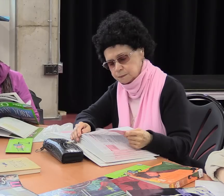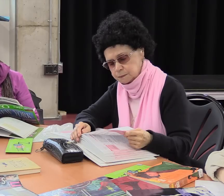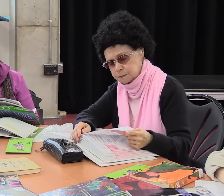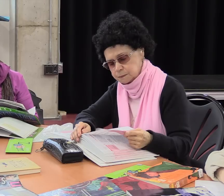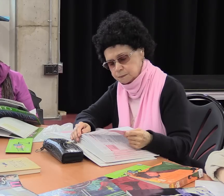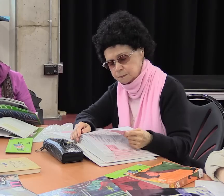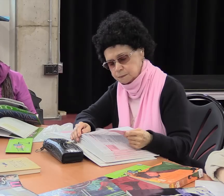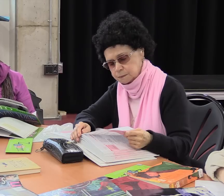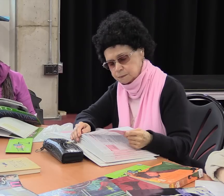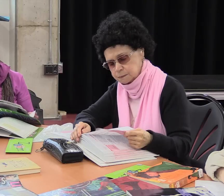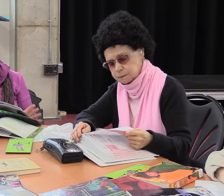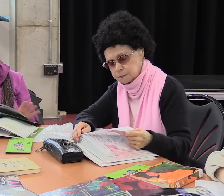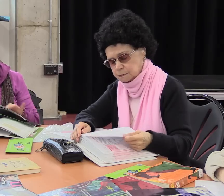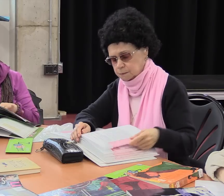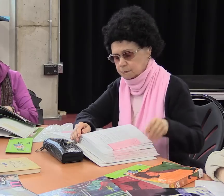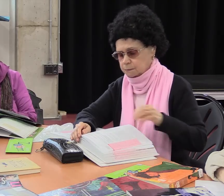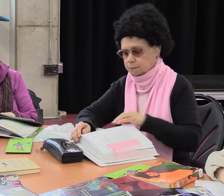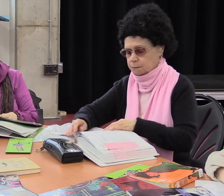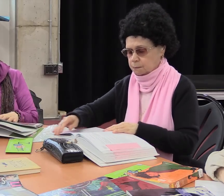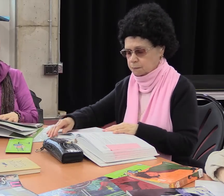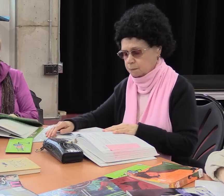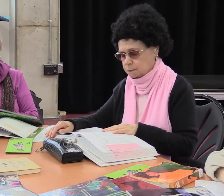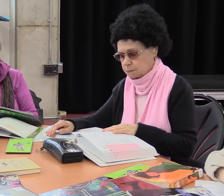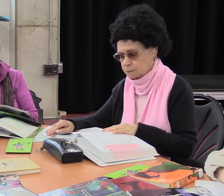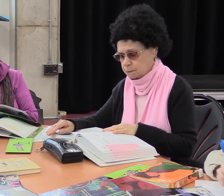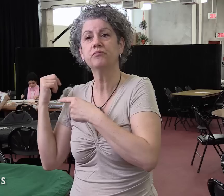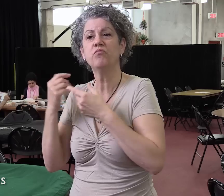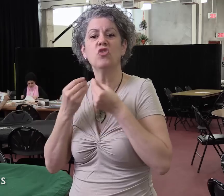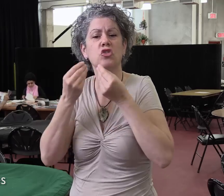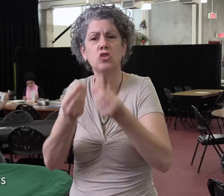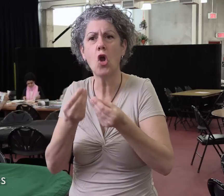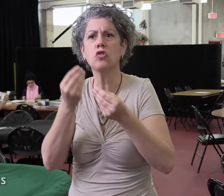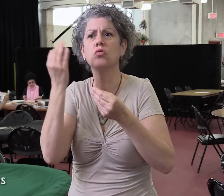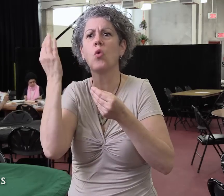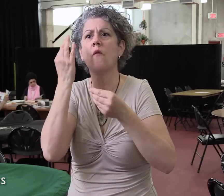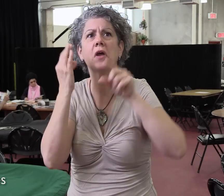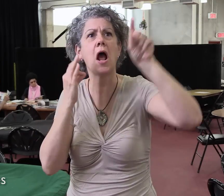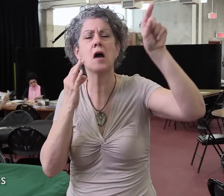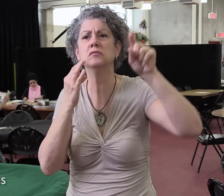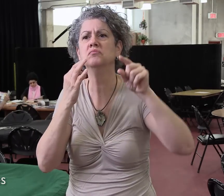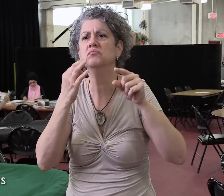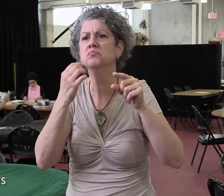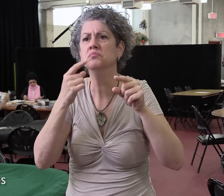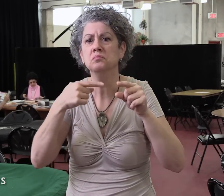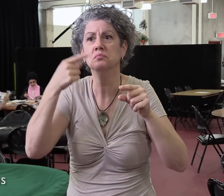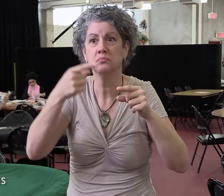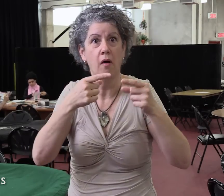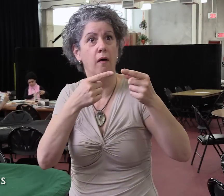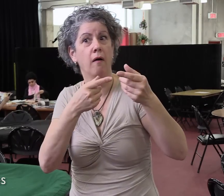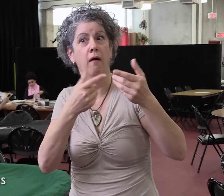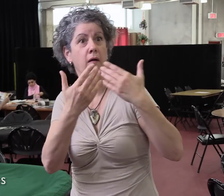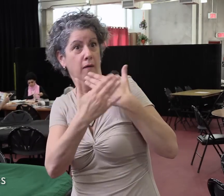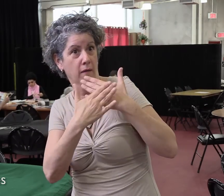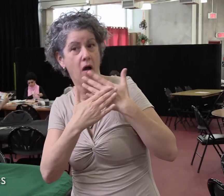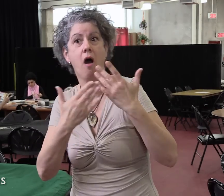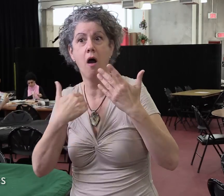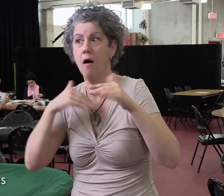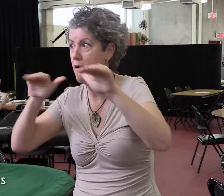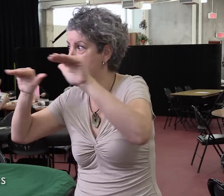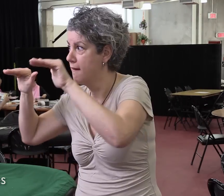Ça donne vraiment la possibilité aux personnes sourdes d'apprendre beaucoup de choses aussi. Ce qui fait qu'on sait aussi qu'il y aura des conférences qui seront offertes.